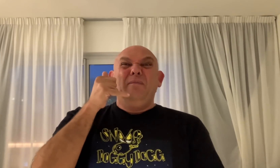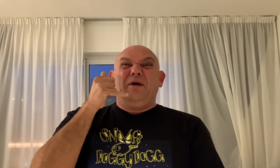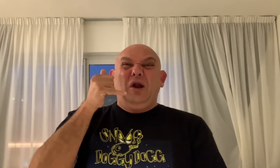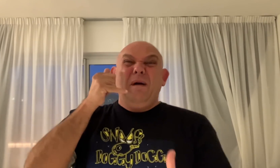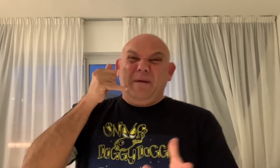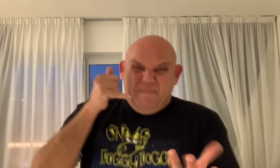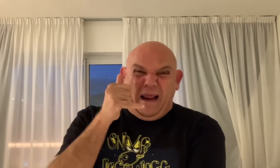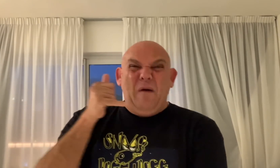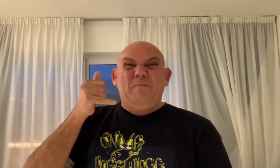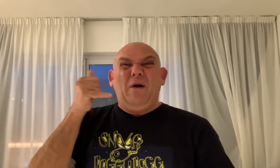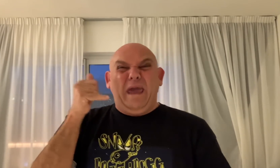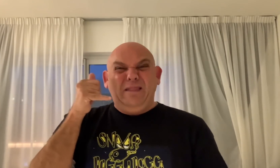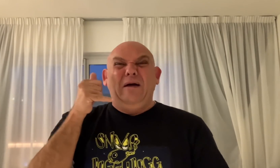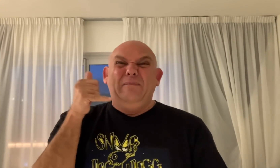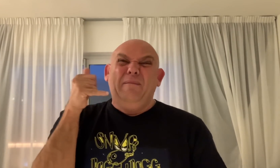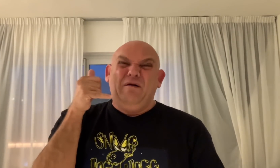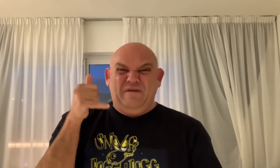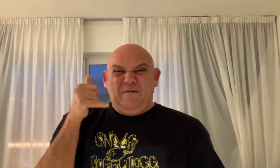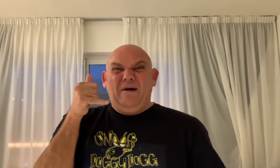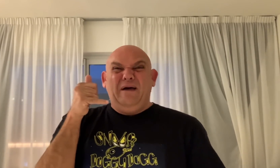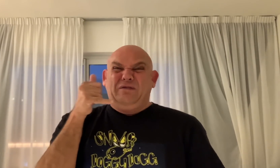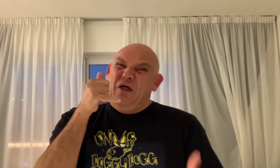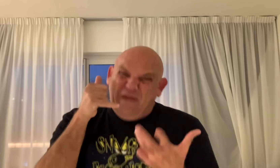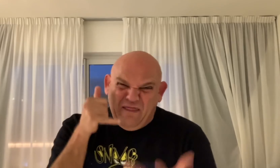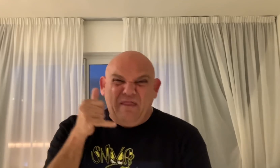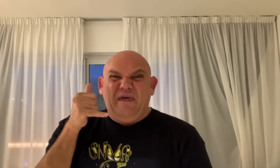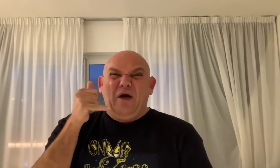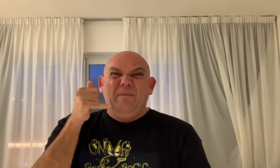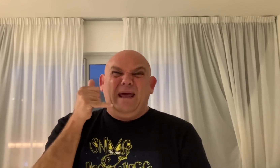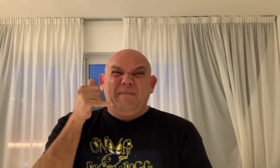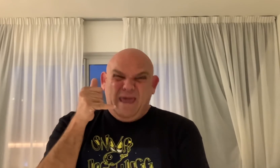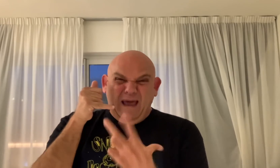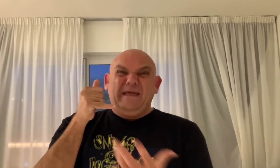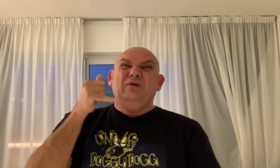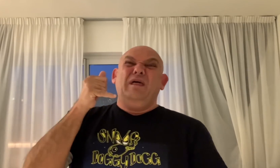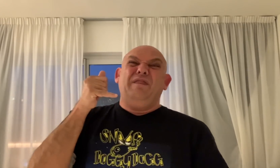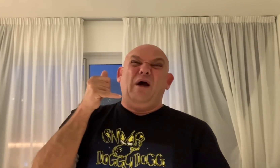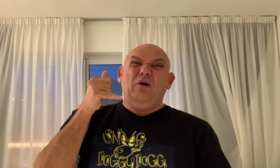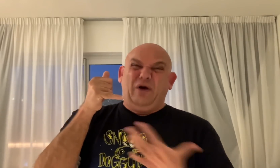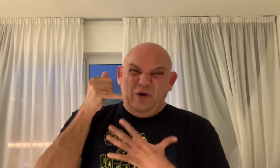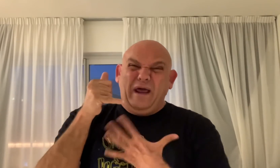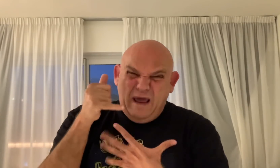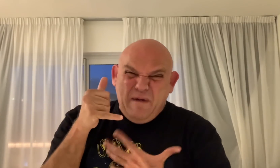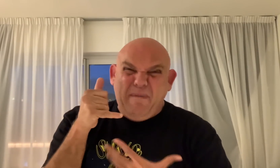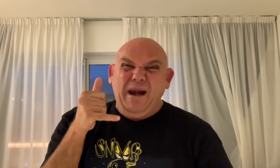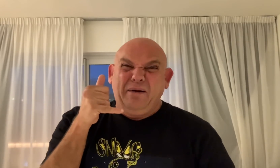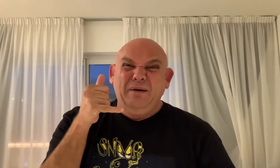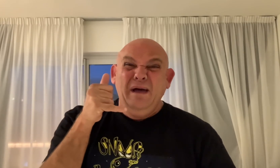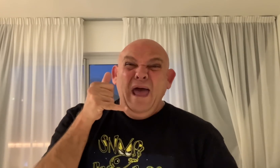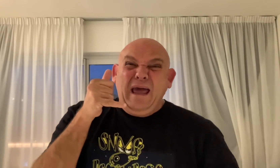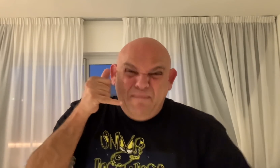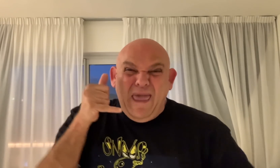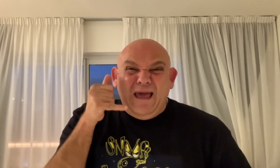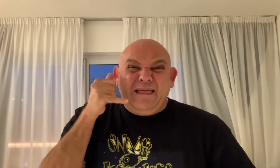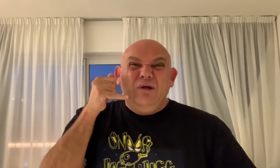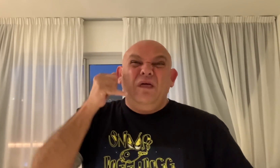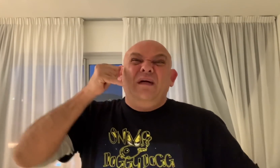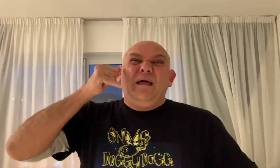¿Por qué no me ha preparado un poquito? Hombre, por favor, esto no se ha atendido, hombre, que me llegue esta noticia con lo que yo quería mi perro, que me llegue esta noticia tan